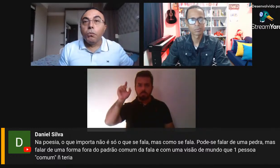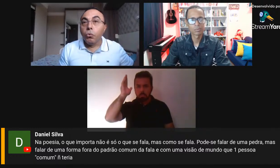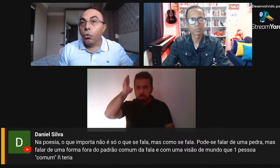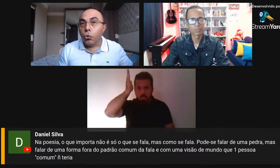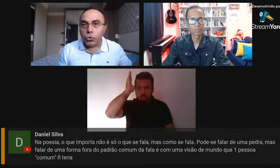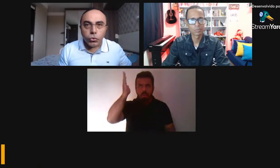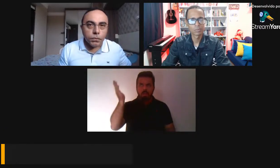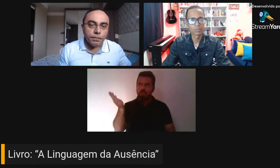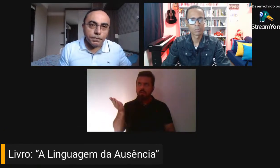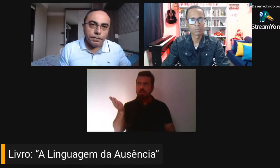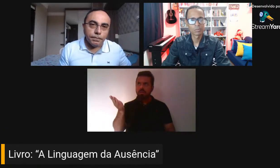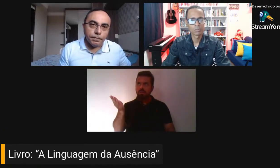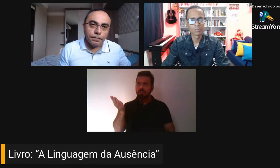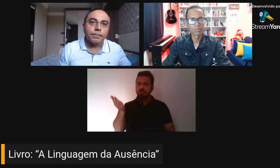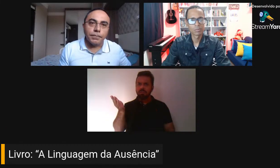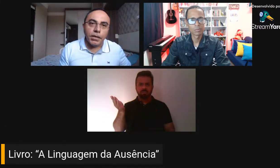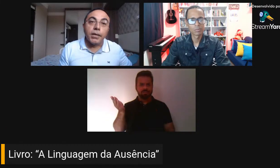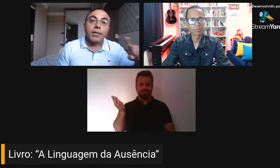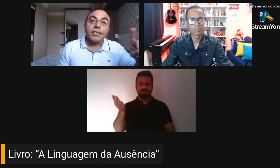são burros,